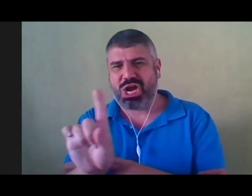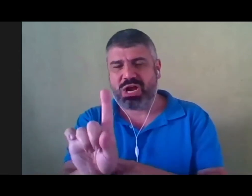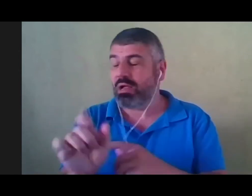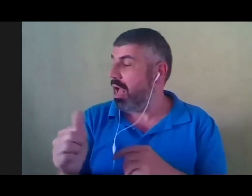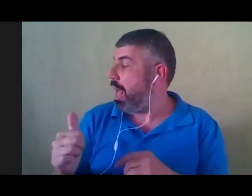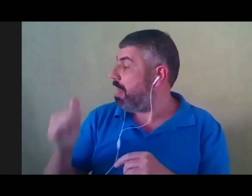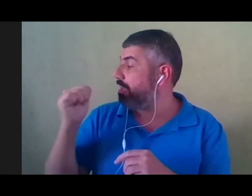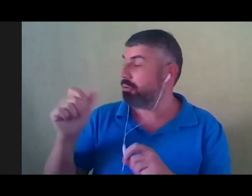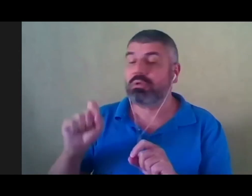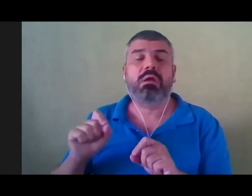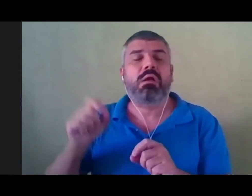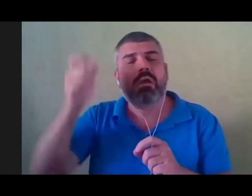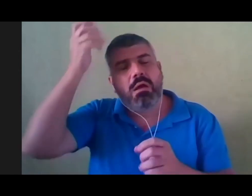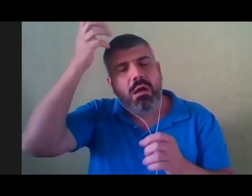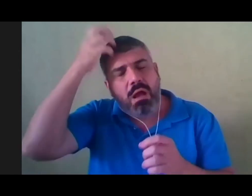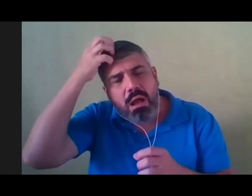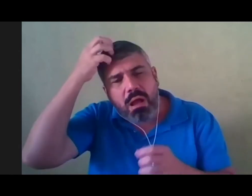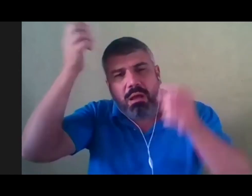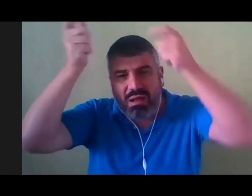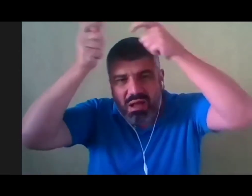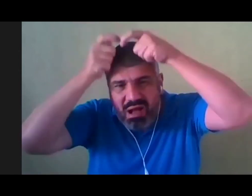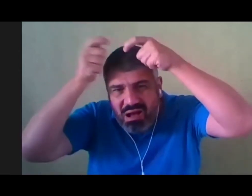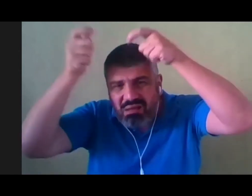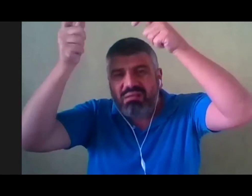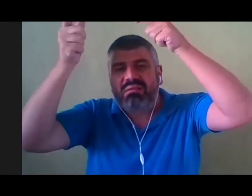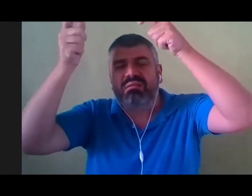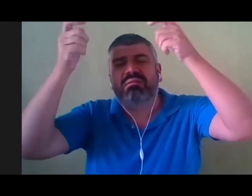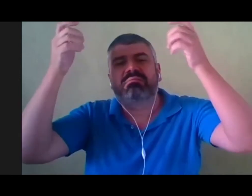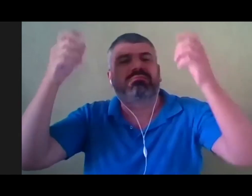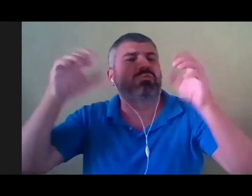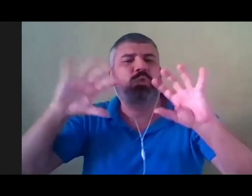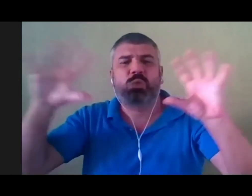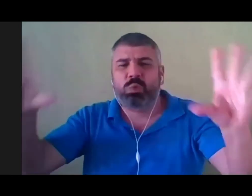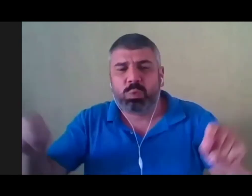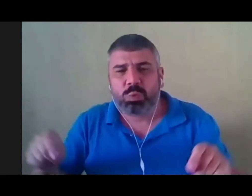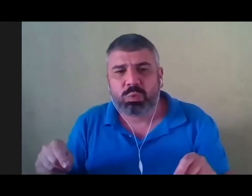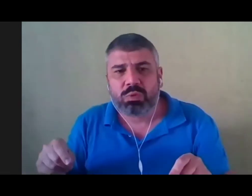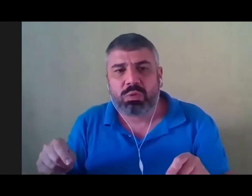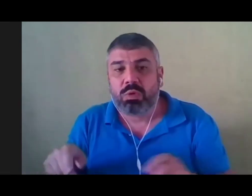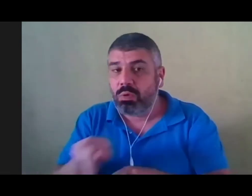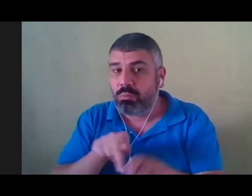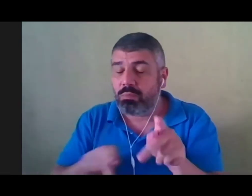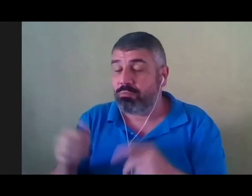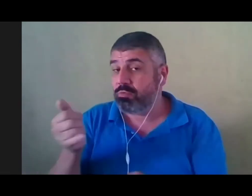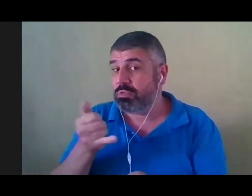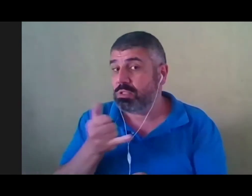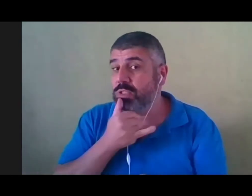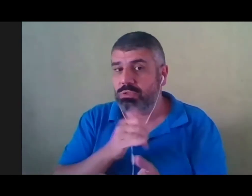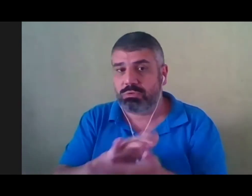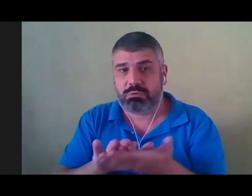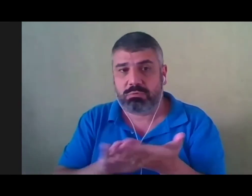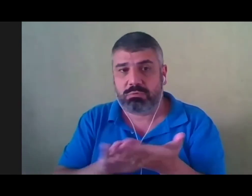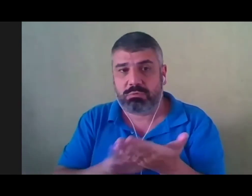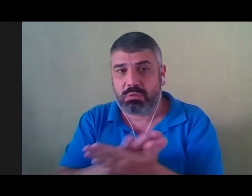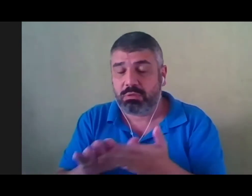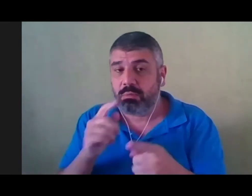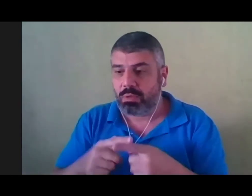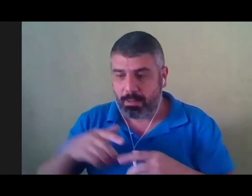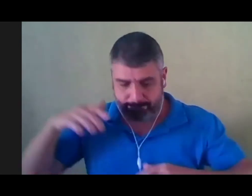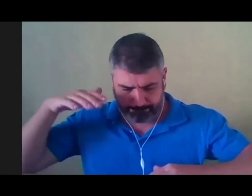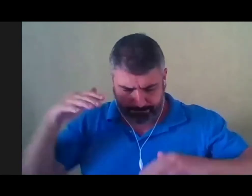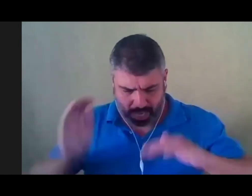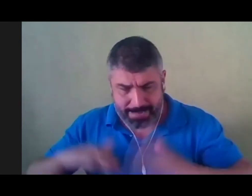vassalos e condados estarão com você. E nunca mais seu povo vai ficar tão triste não. Porque é só tocar o